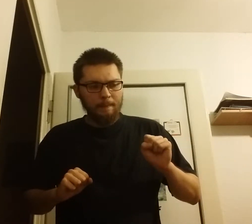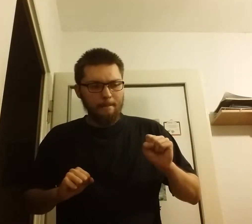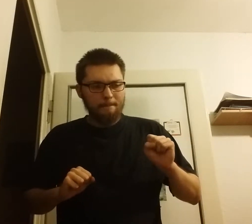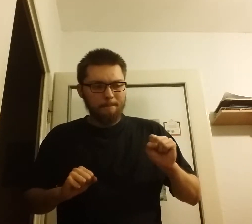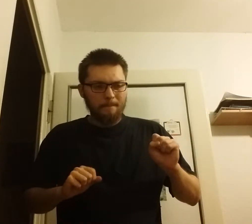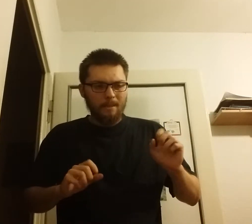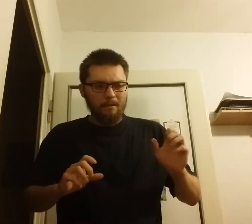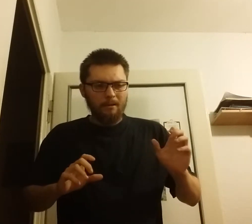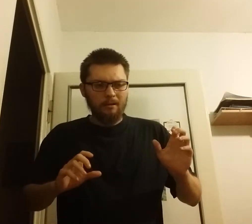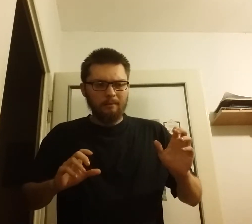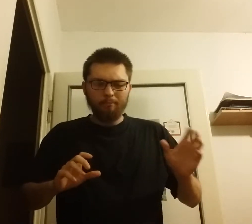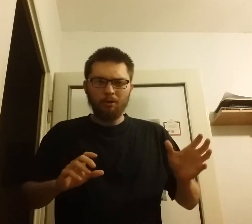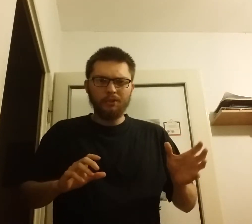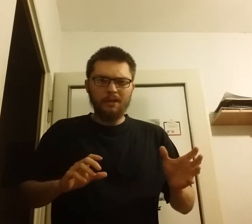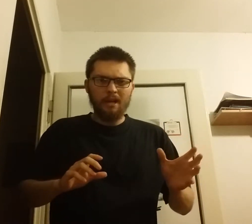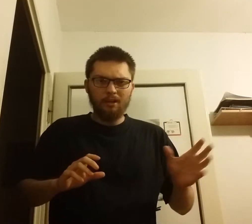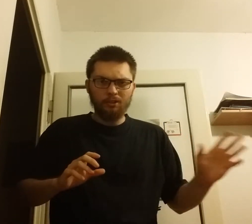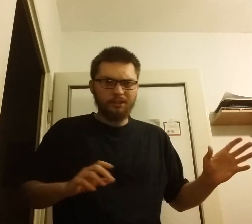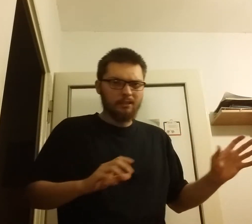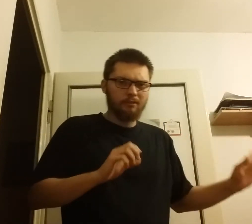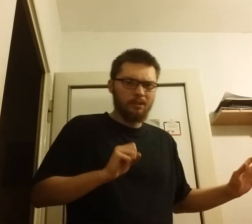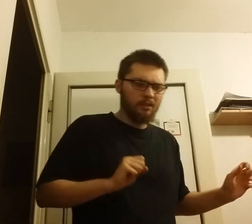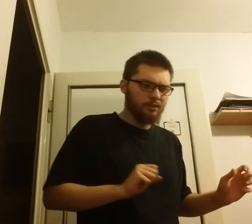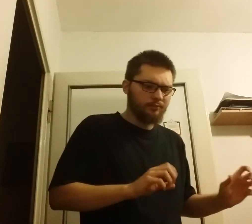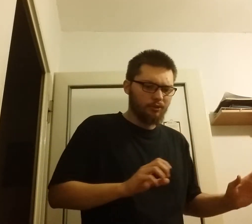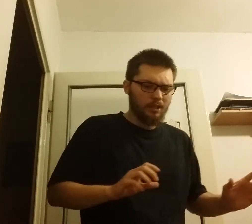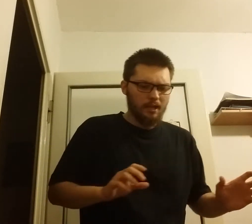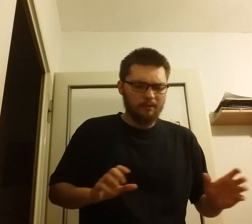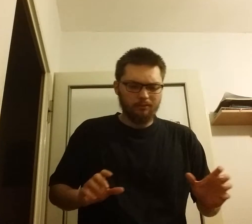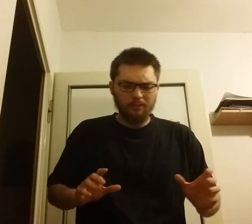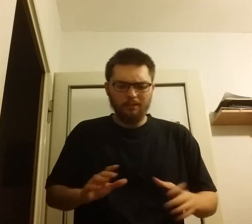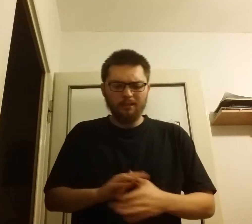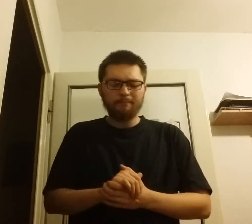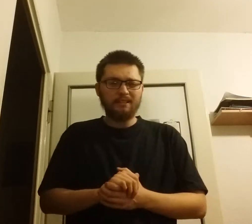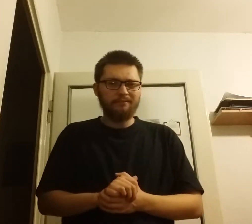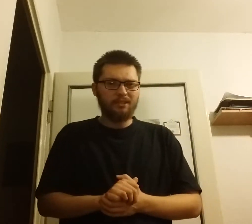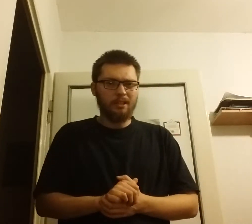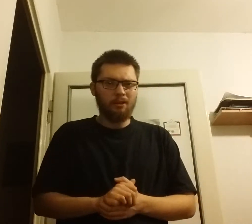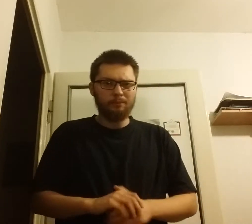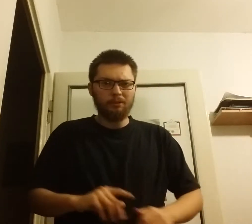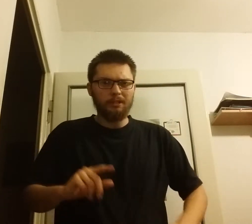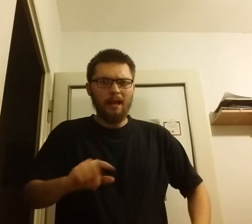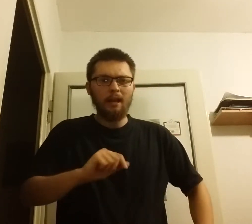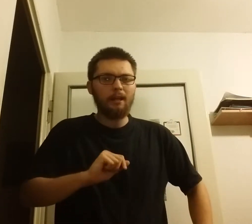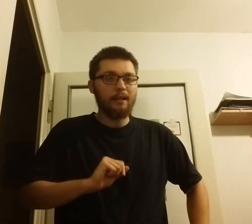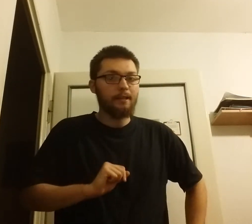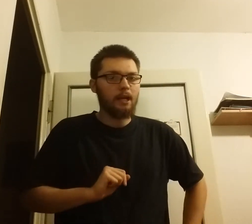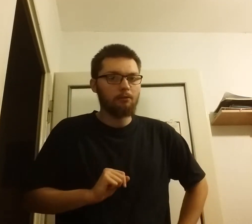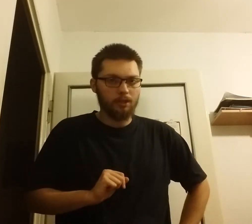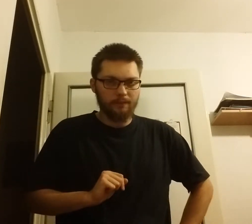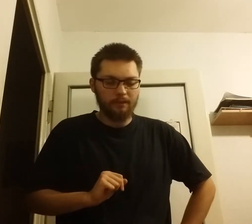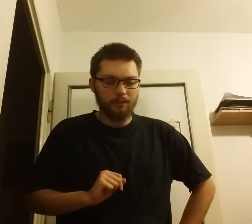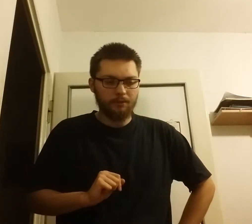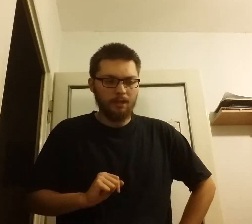pokonania Rosjan i stworzenia specyficznej ogrony. Ale generał Rozwadowski